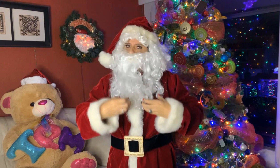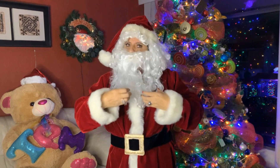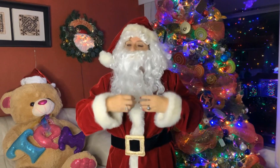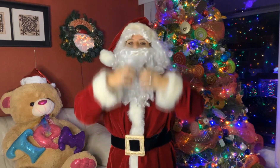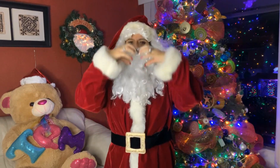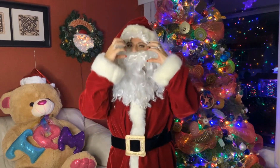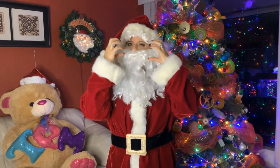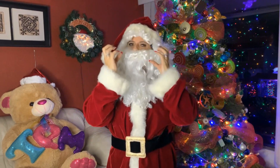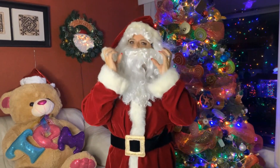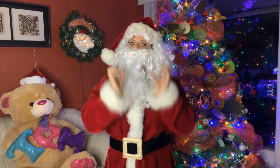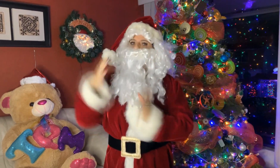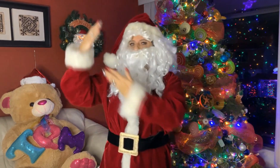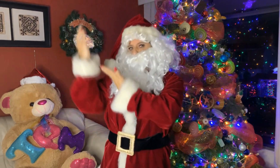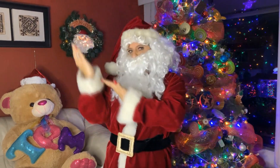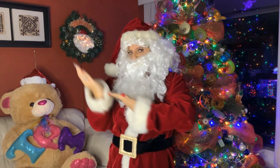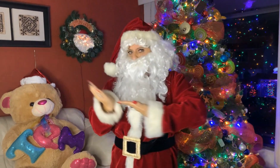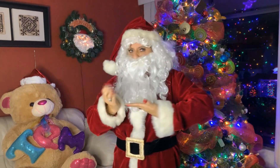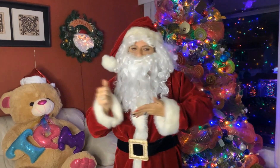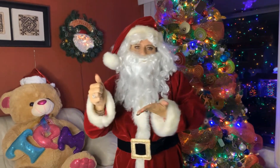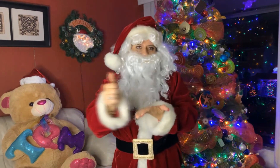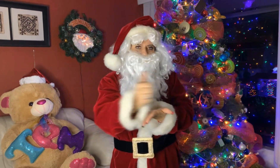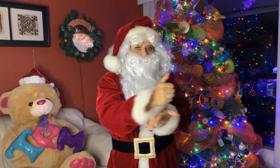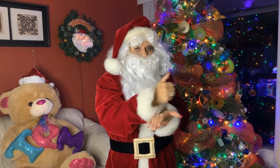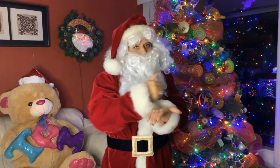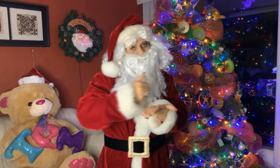Santa Cruz llegó a la ciudad